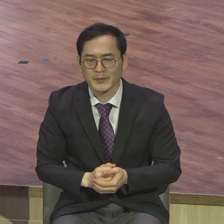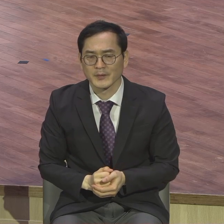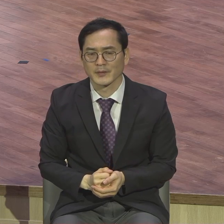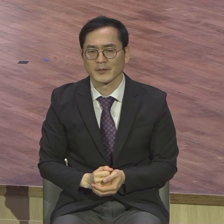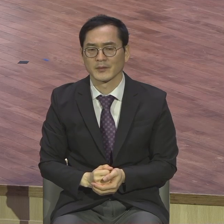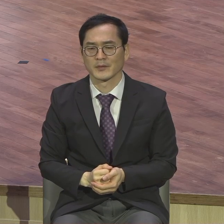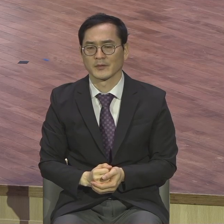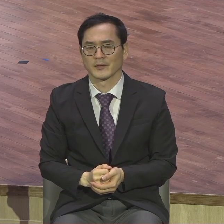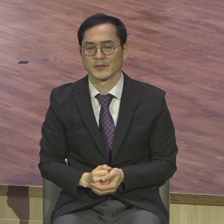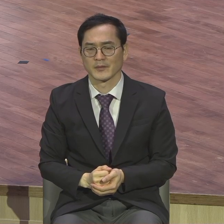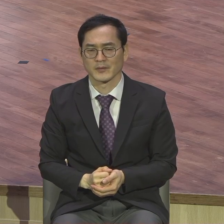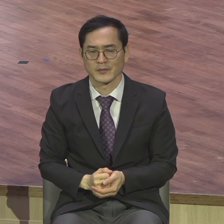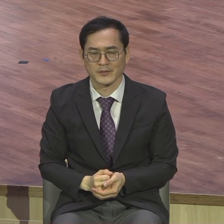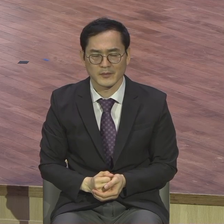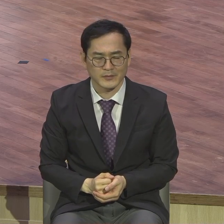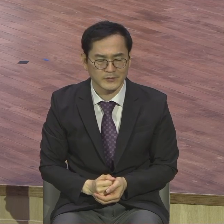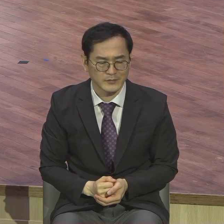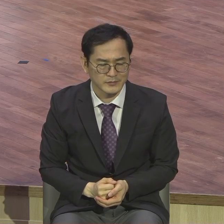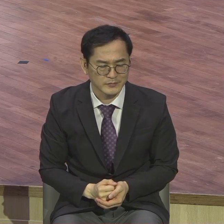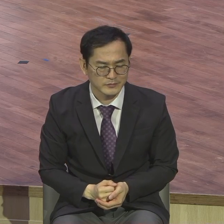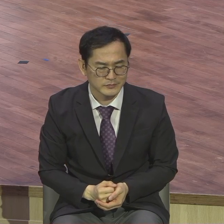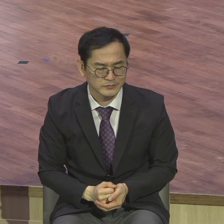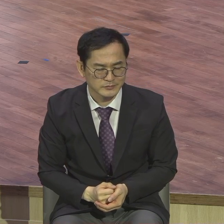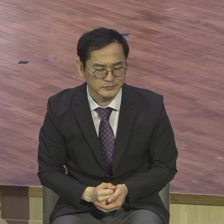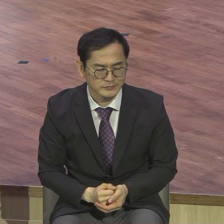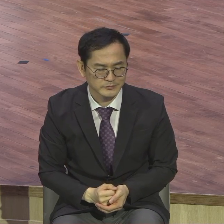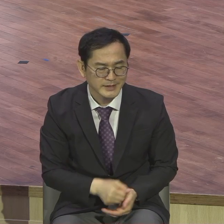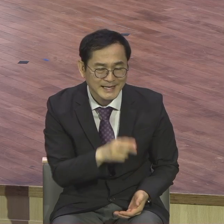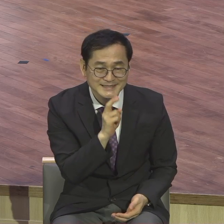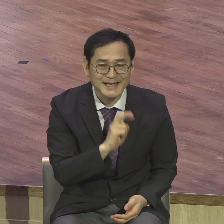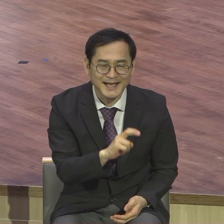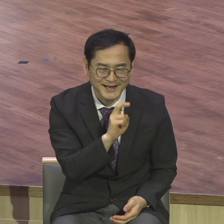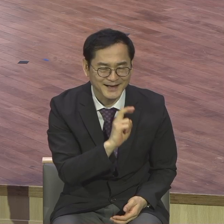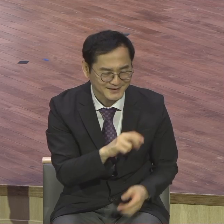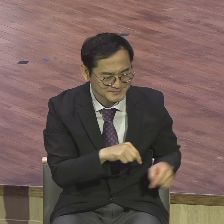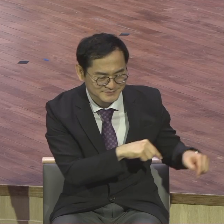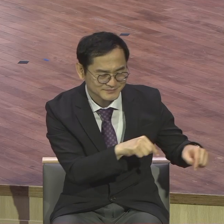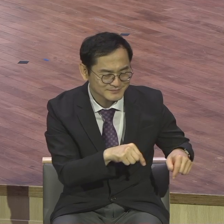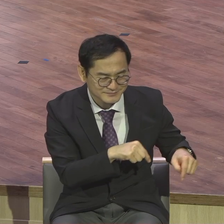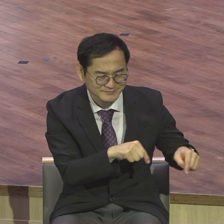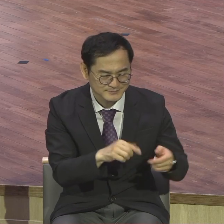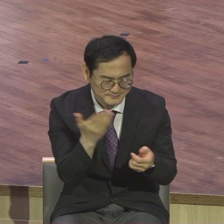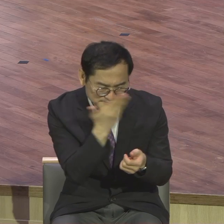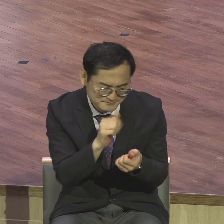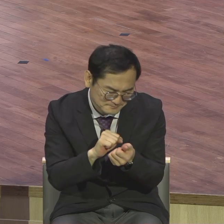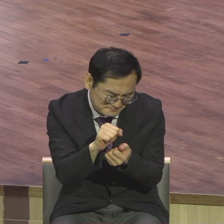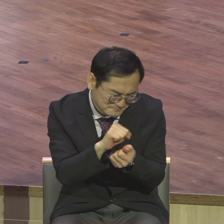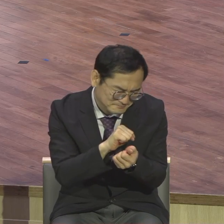제가 이걸 보면서 참 내가 사람을 보기를 제대로 봤구나.